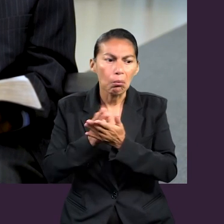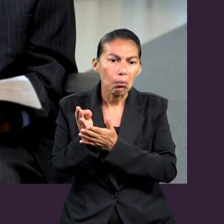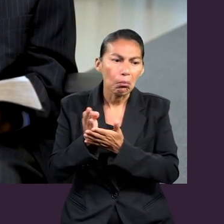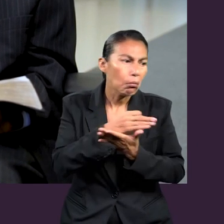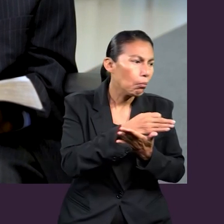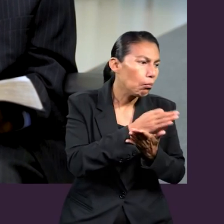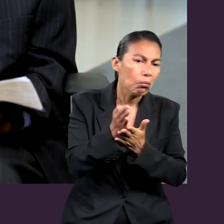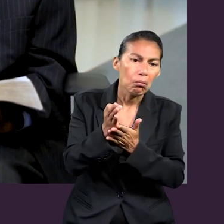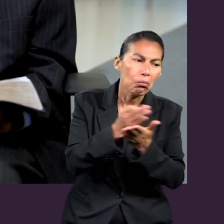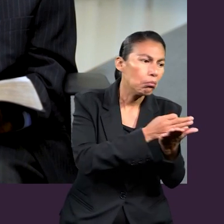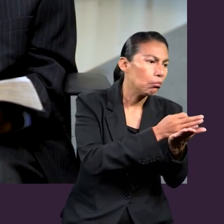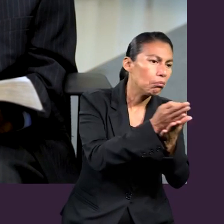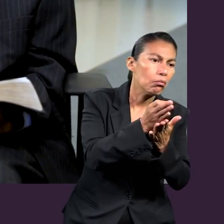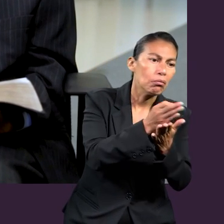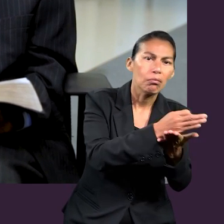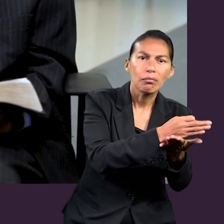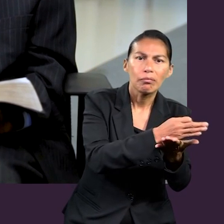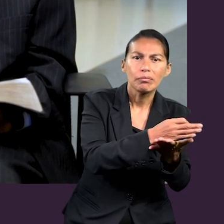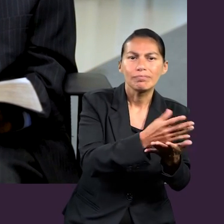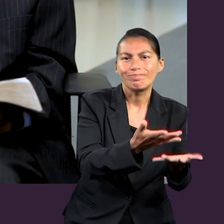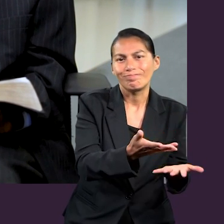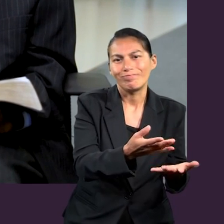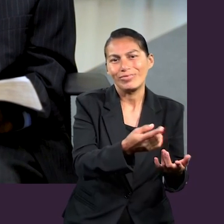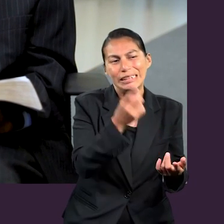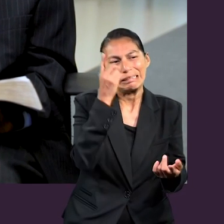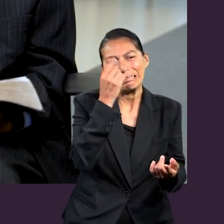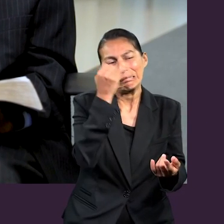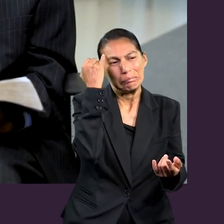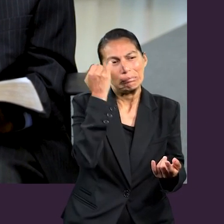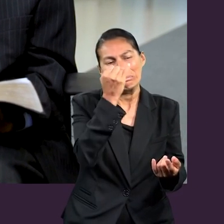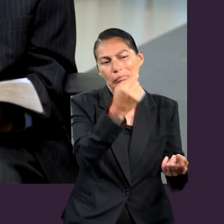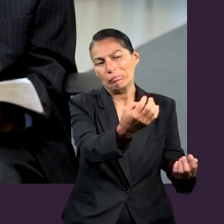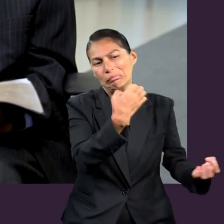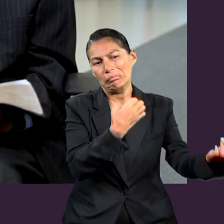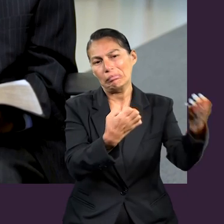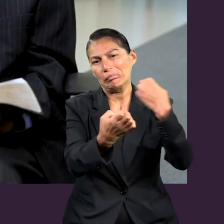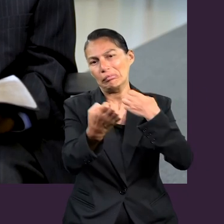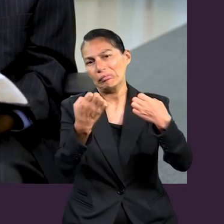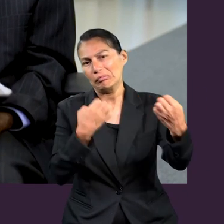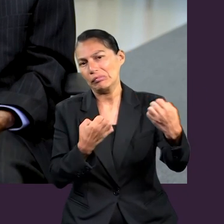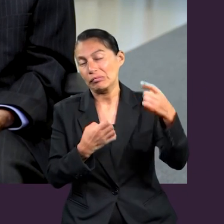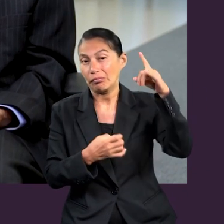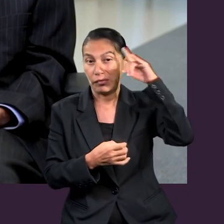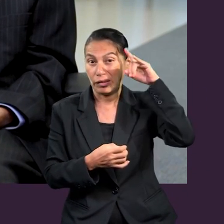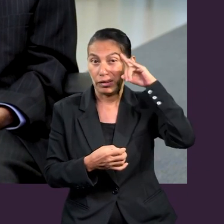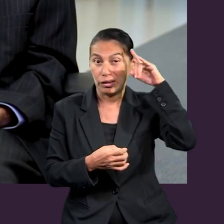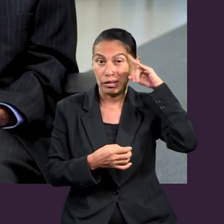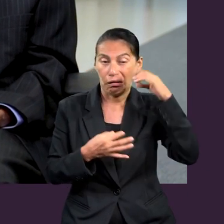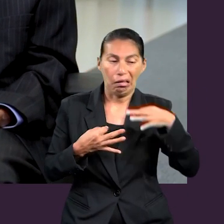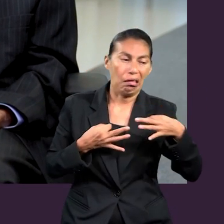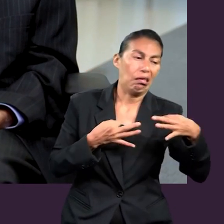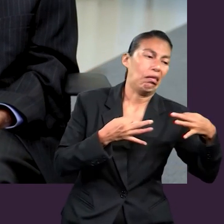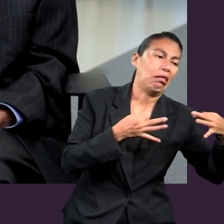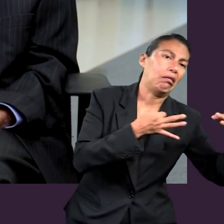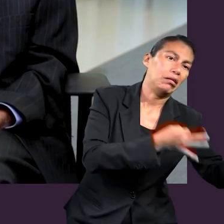diferentes direcciones. Estratagemas de hombres para engañar y emplean, dice, con astucia los artificios